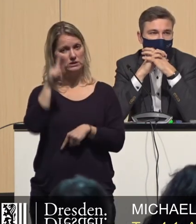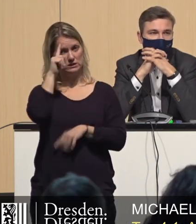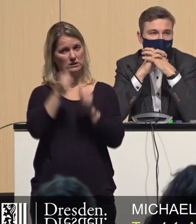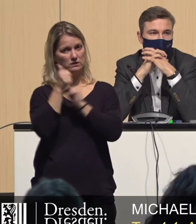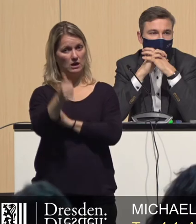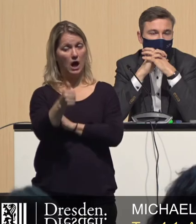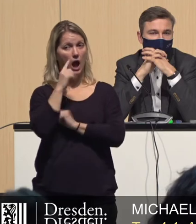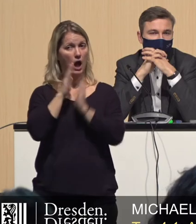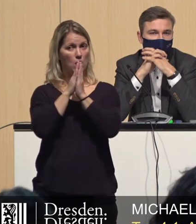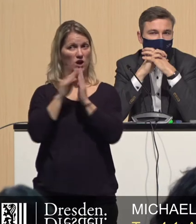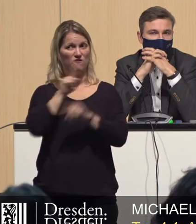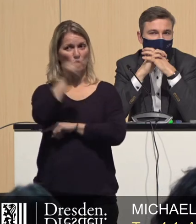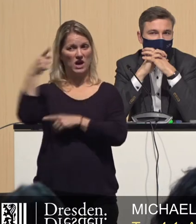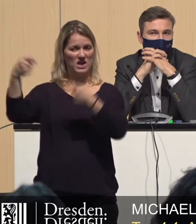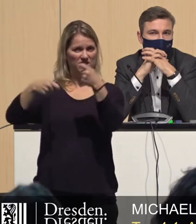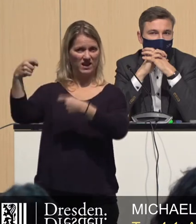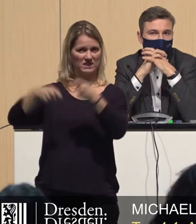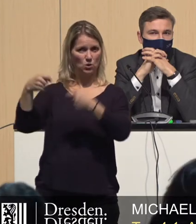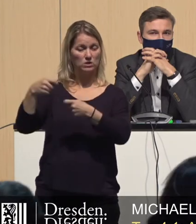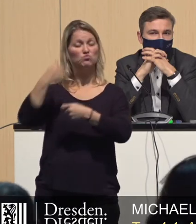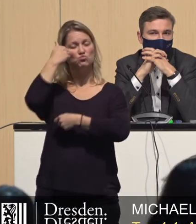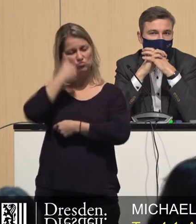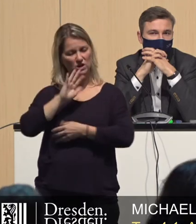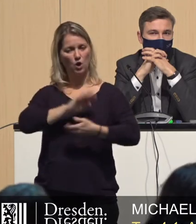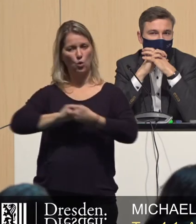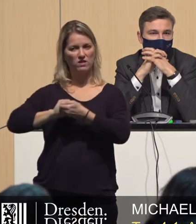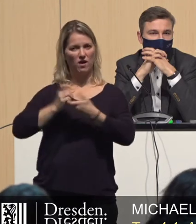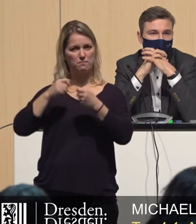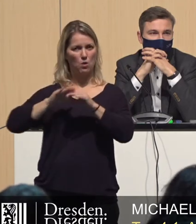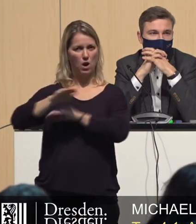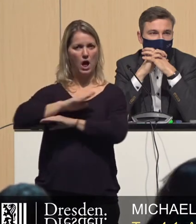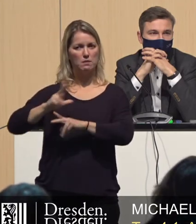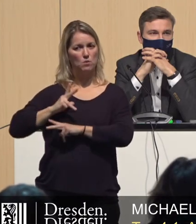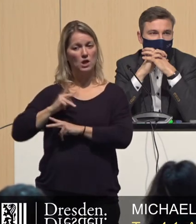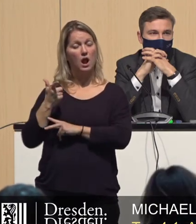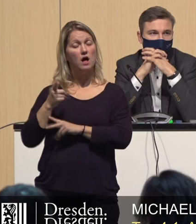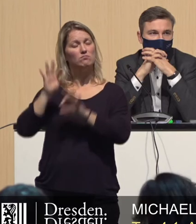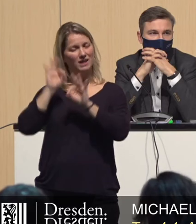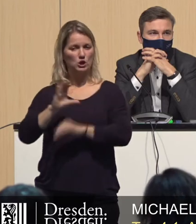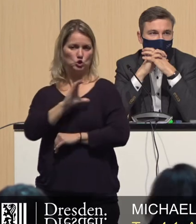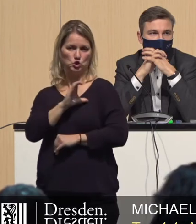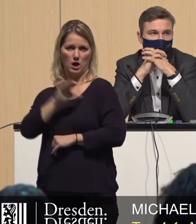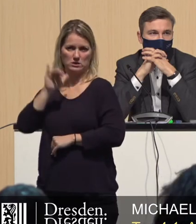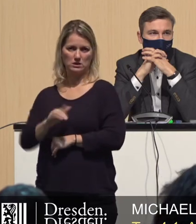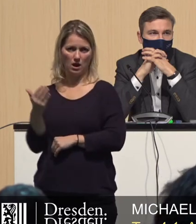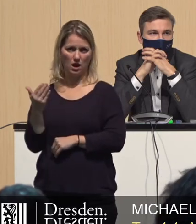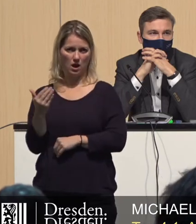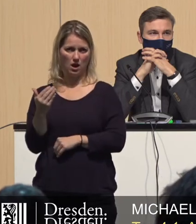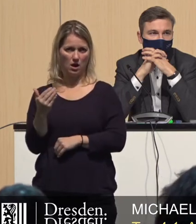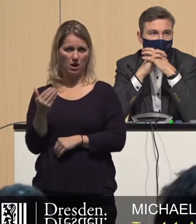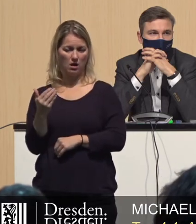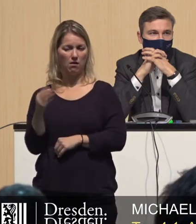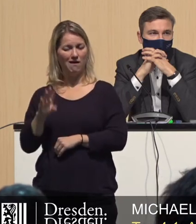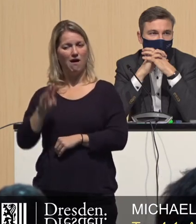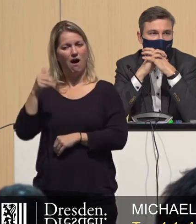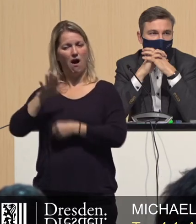Investoren, lassen Sie uns alle das kooperative Baulandmodell als Chance begreifen und als eine Säule,